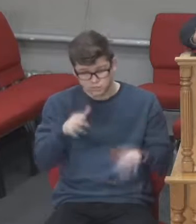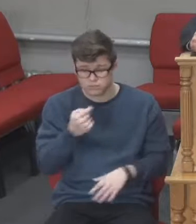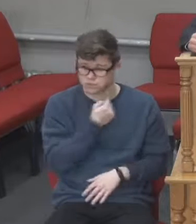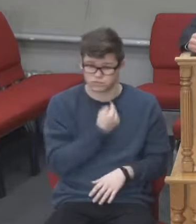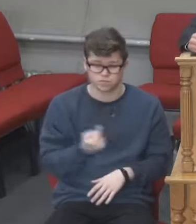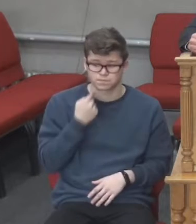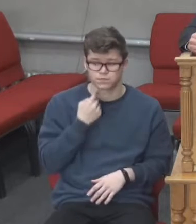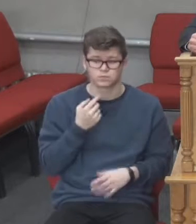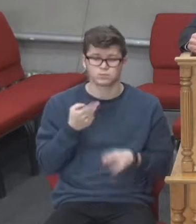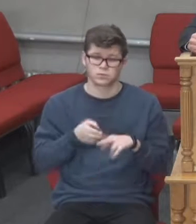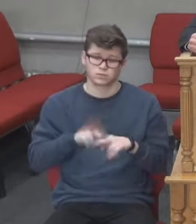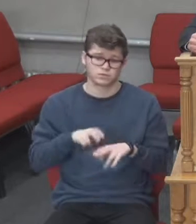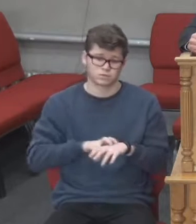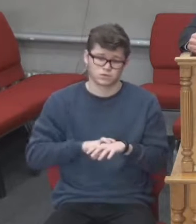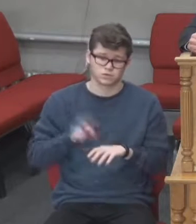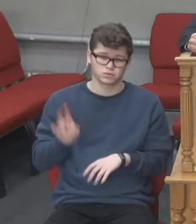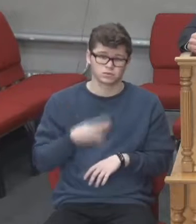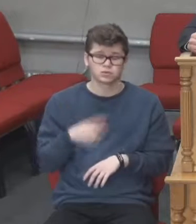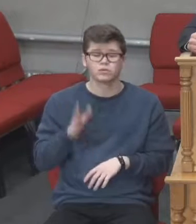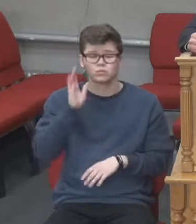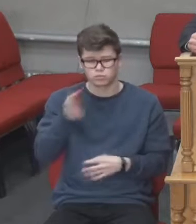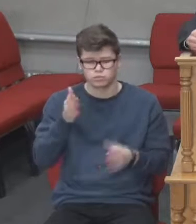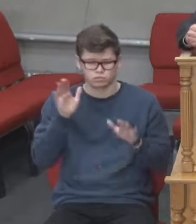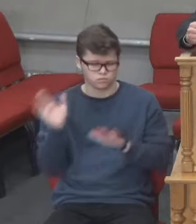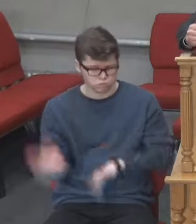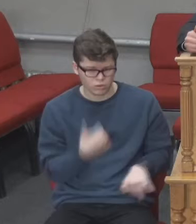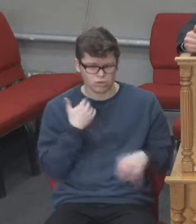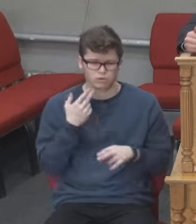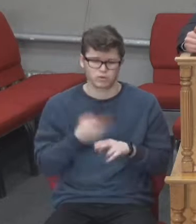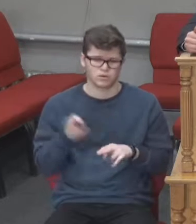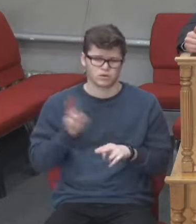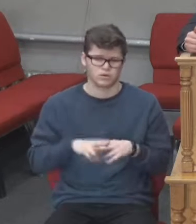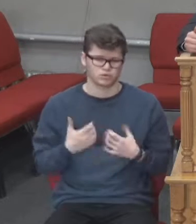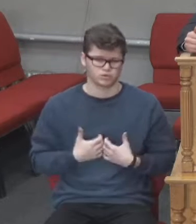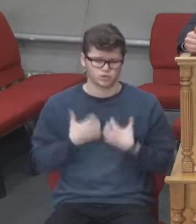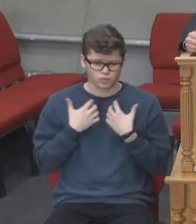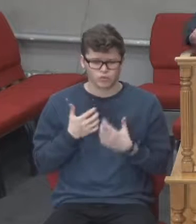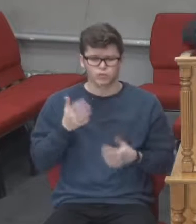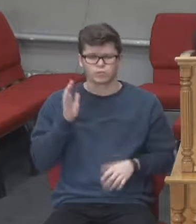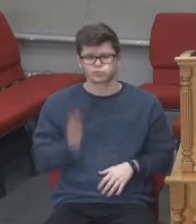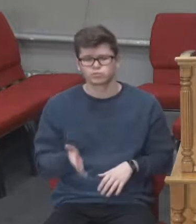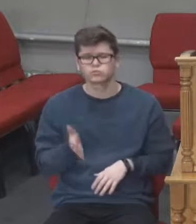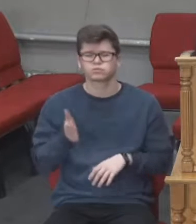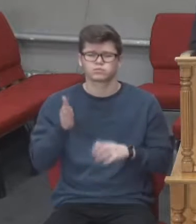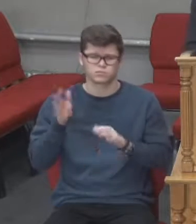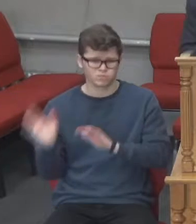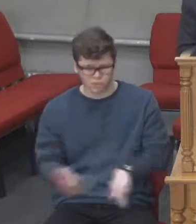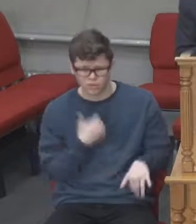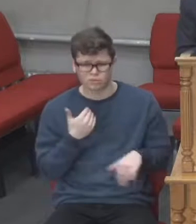не лякайтеся. Пройде пандемія. Пройдуть ці страхи. Страх, він